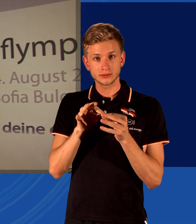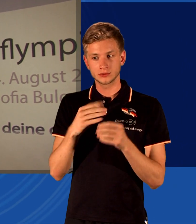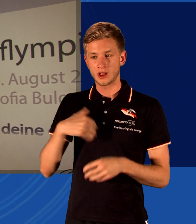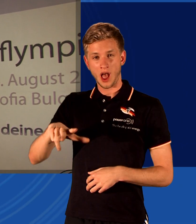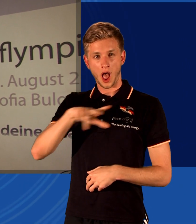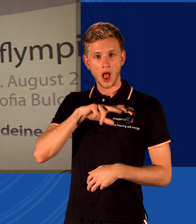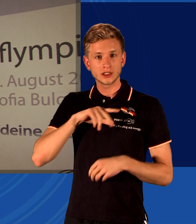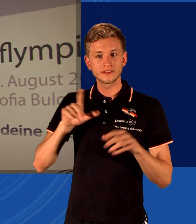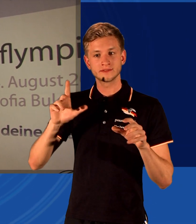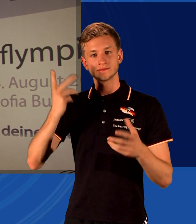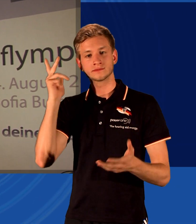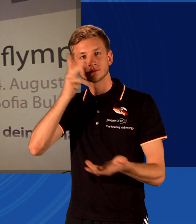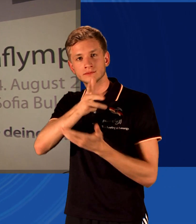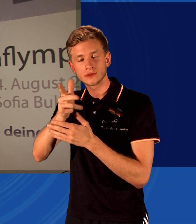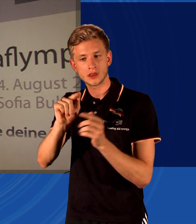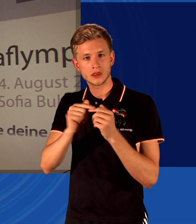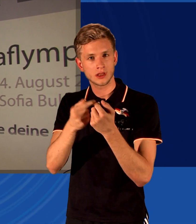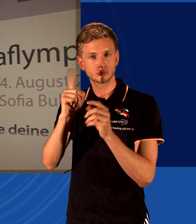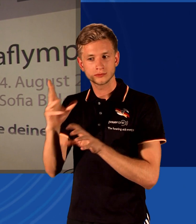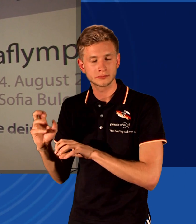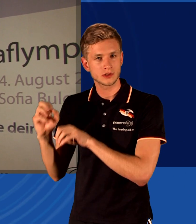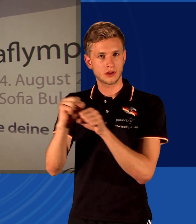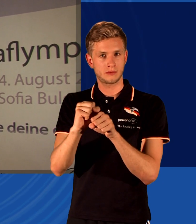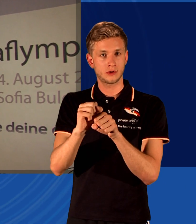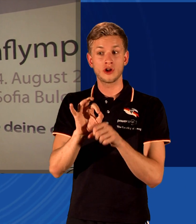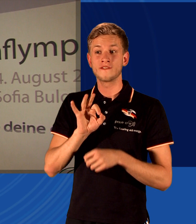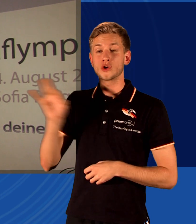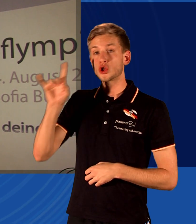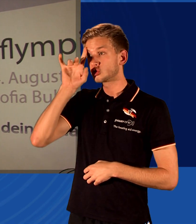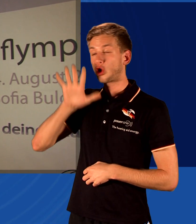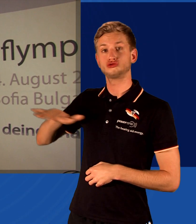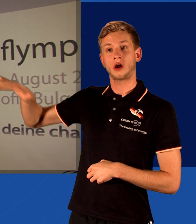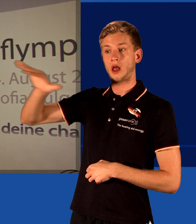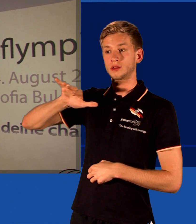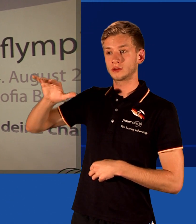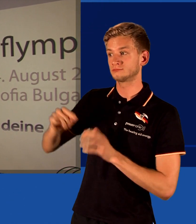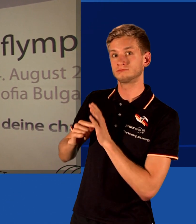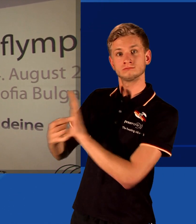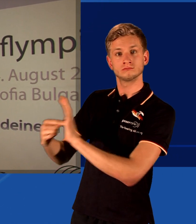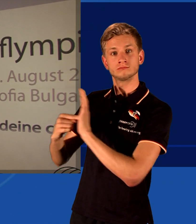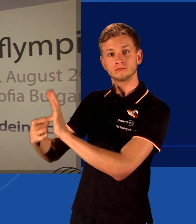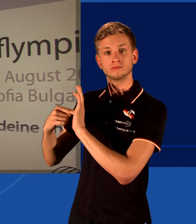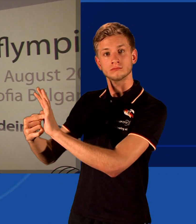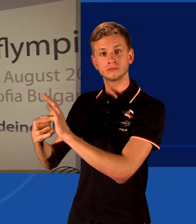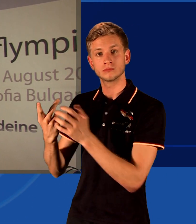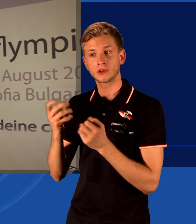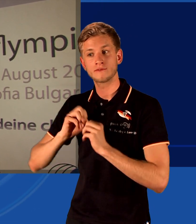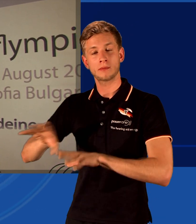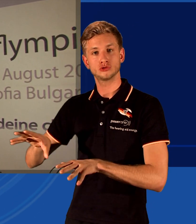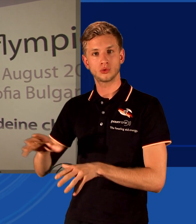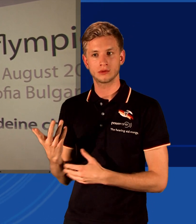um überhaupt die Gehörlosen, beziehungsweise auch die Öffentlichkeit in Deutschland zu unterrichten, dass es diese Spiele gibt. Denn uns sieht